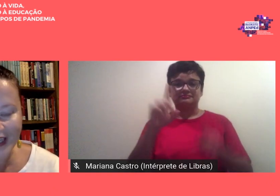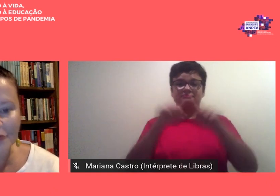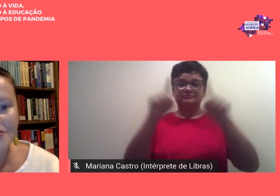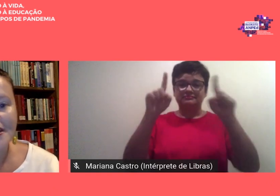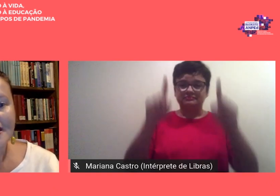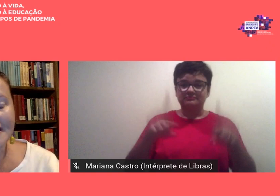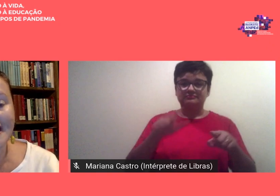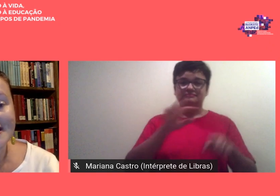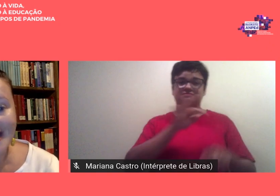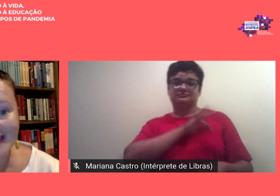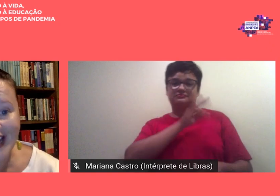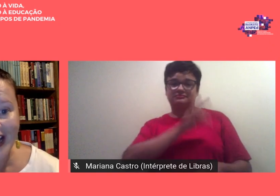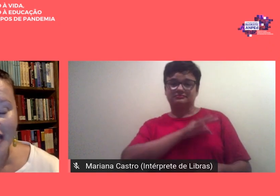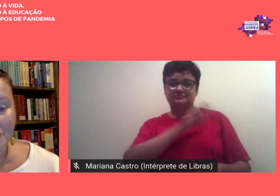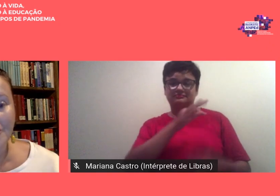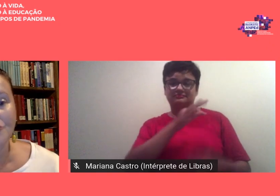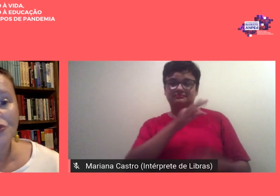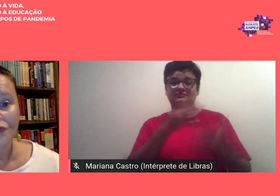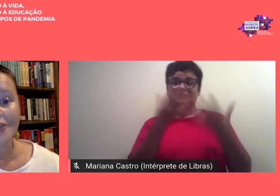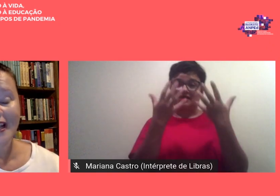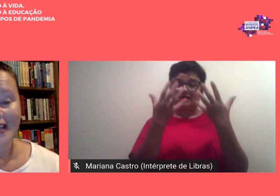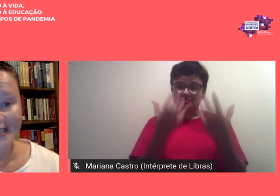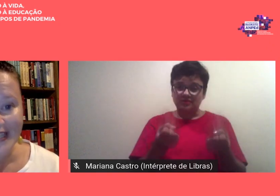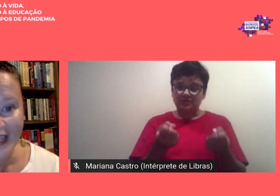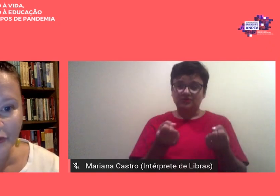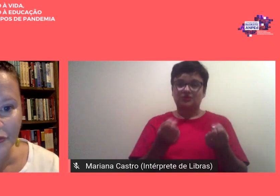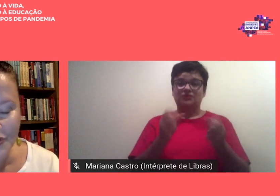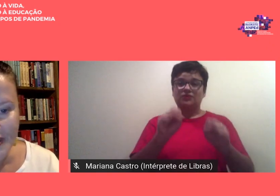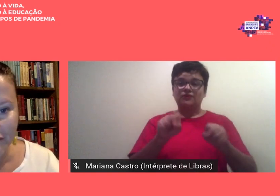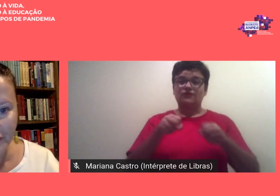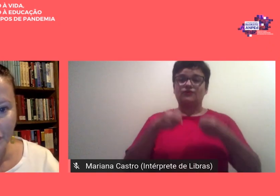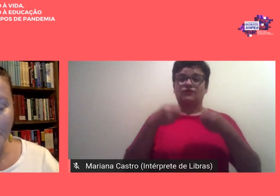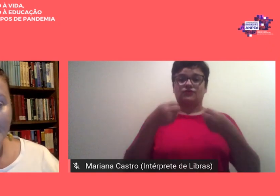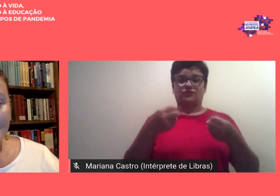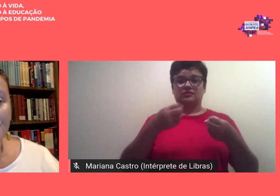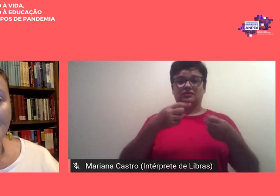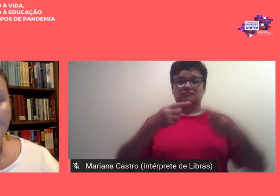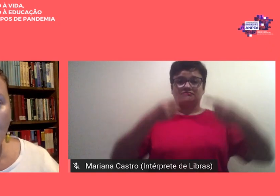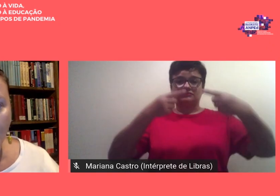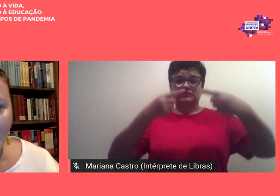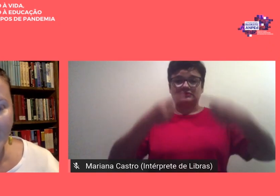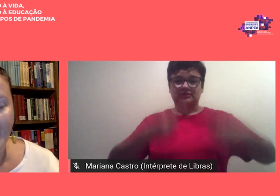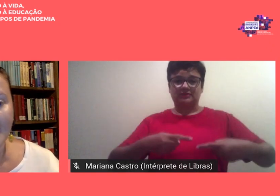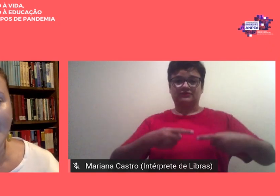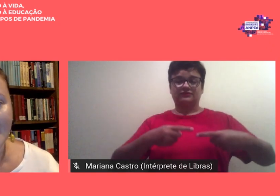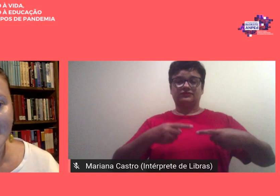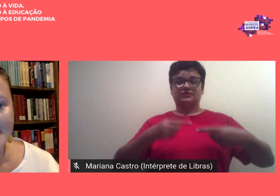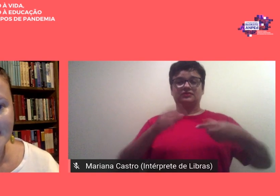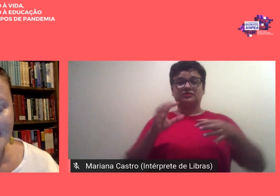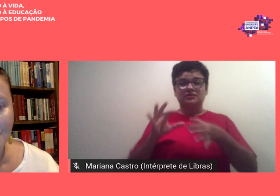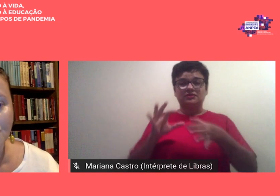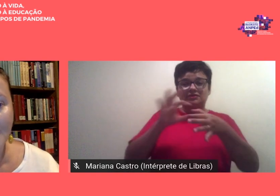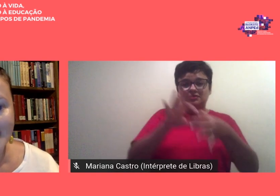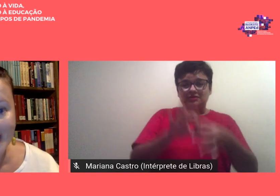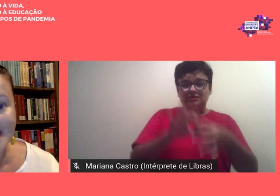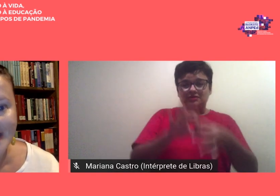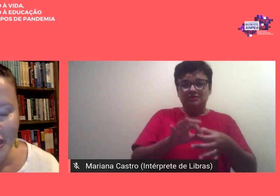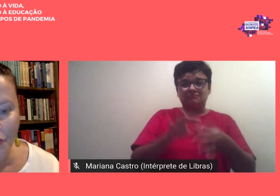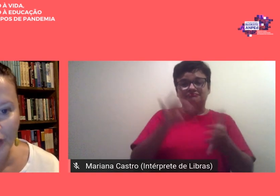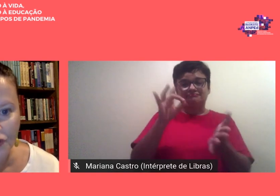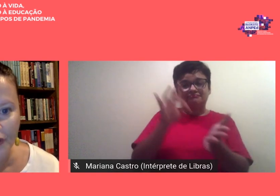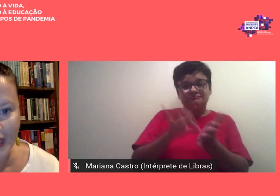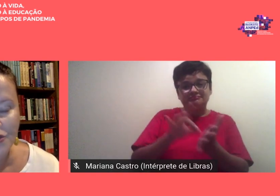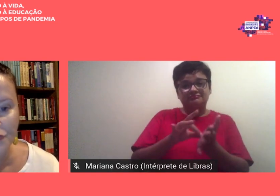técnicos que aceitaram e nos fortaleceram no desafio de ancorar a realização dessas